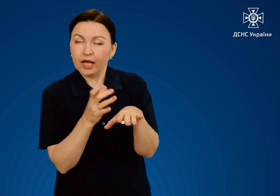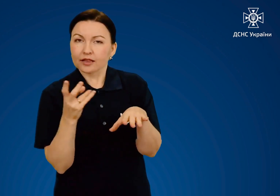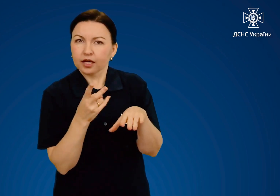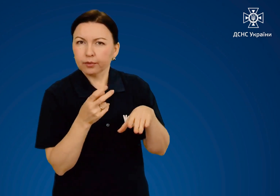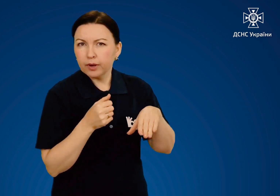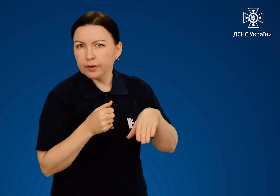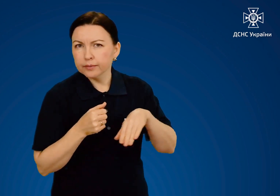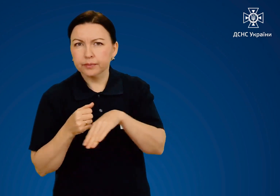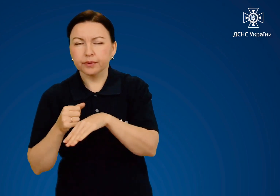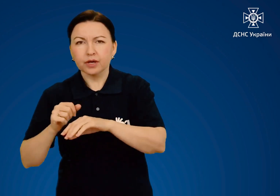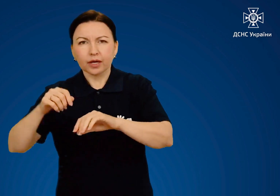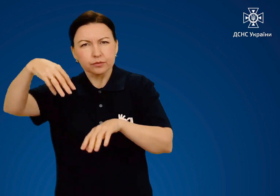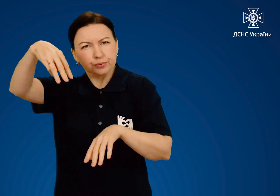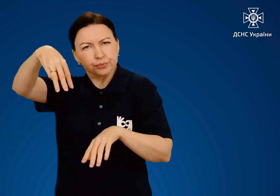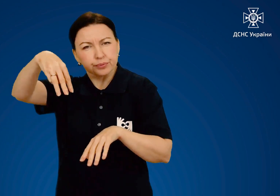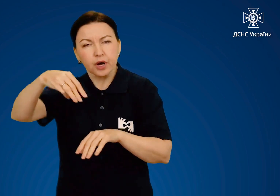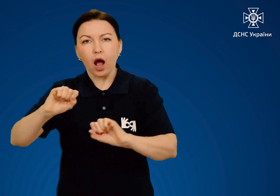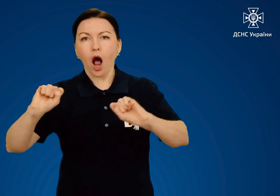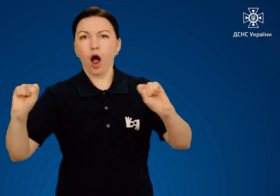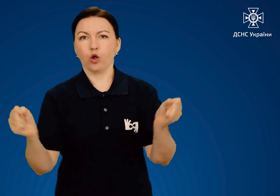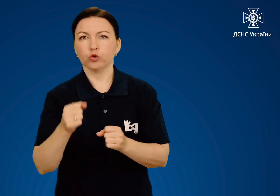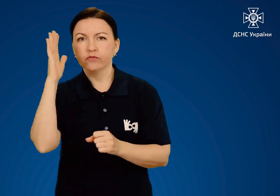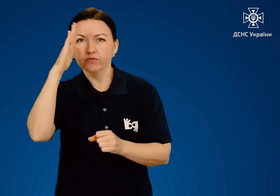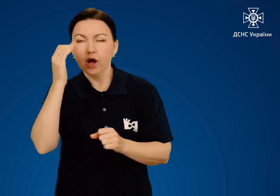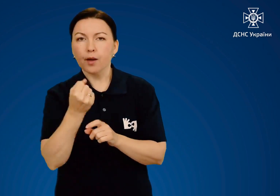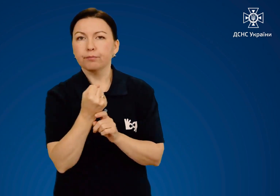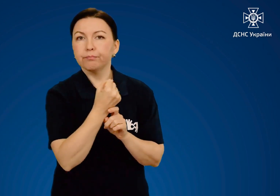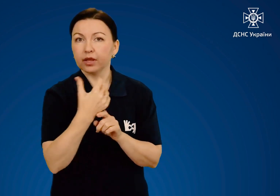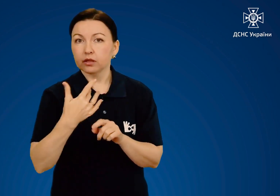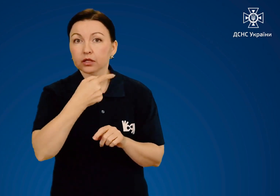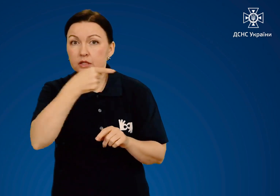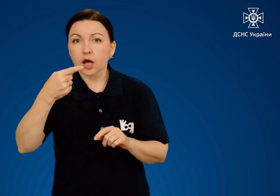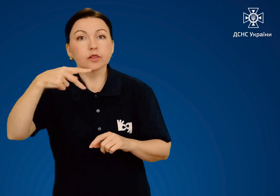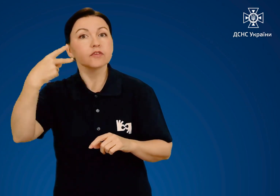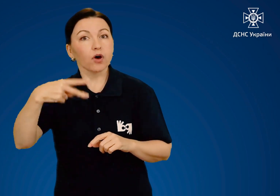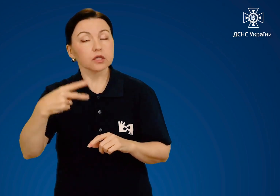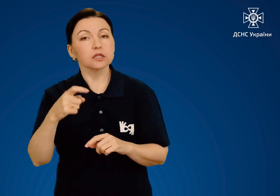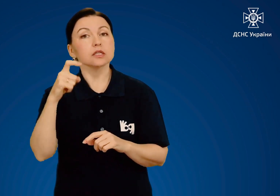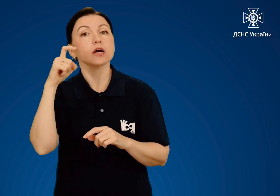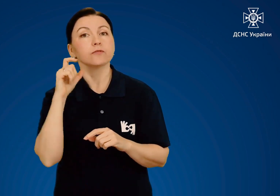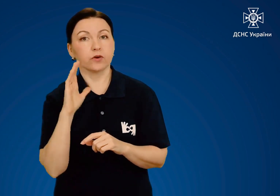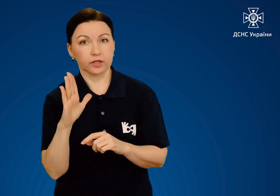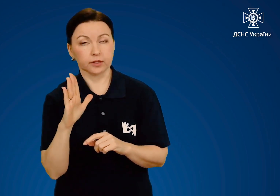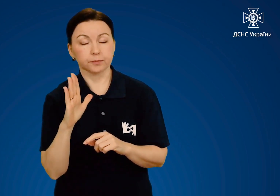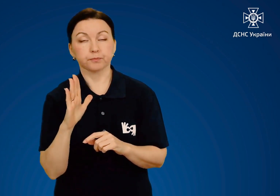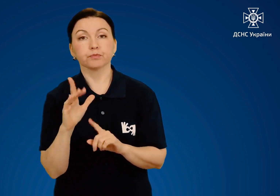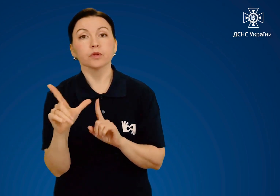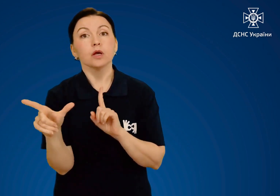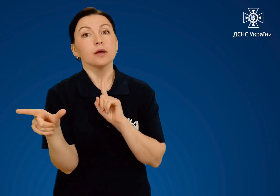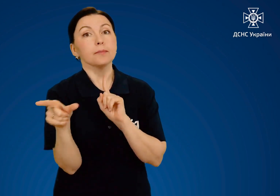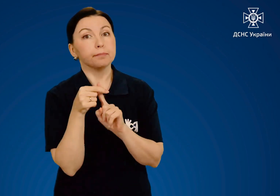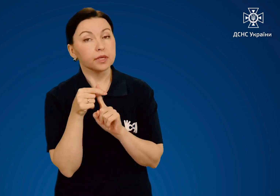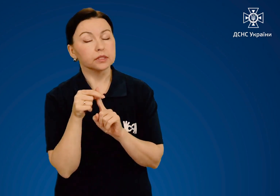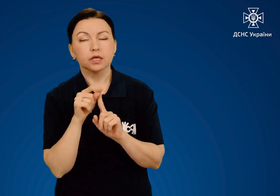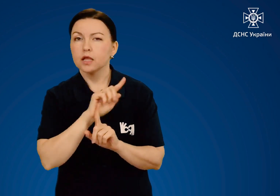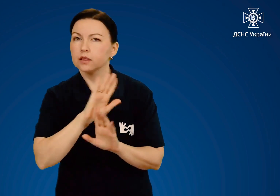потрібно підставити під струмінь холодної води на 15-20 хвилин. При